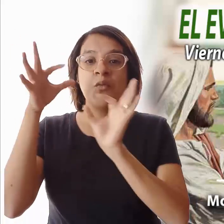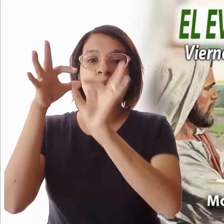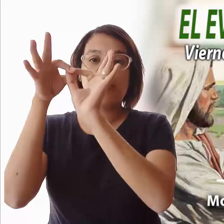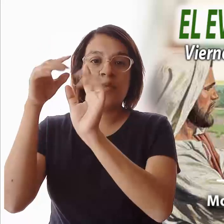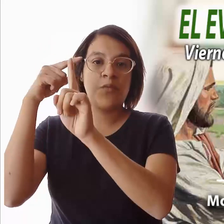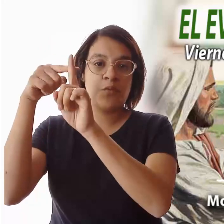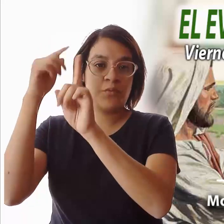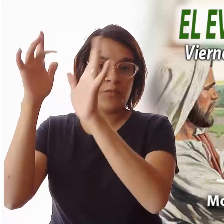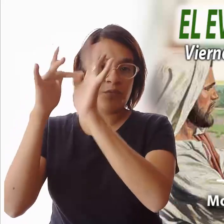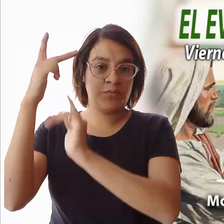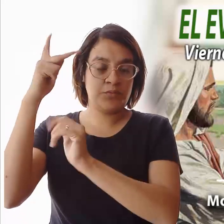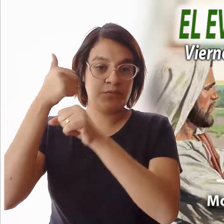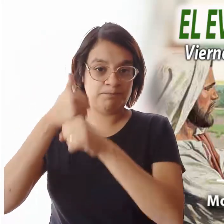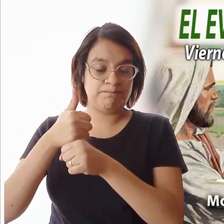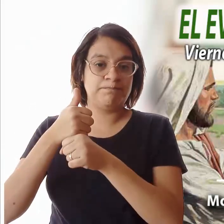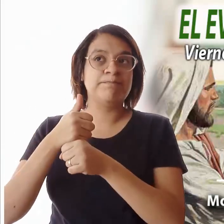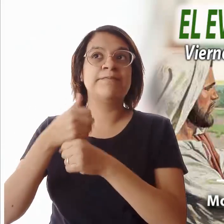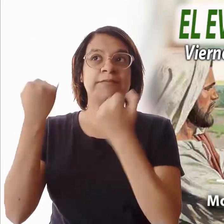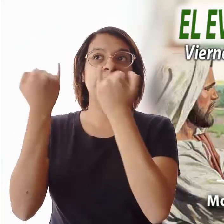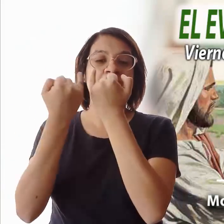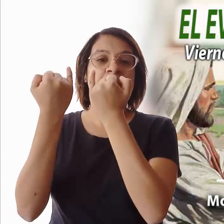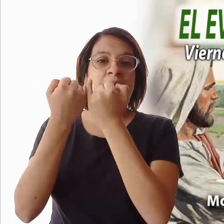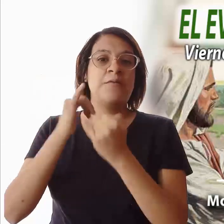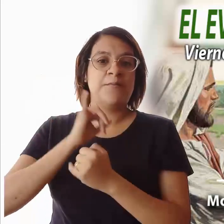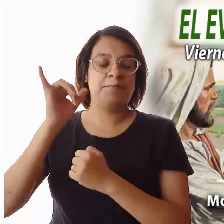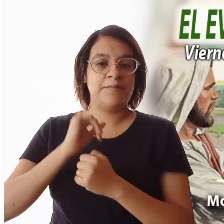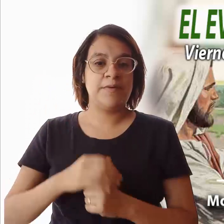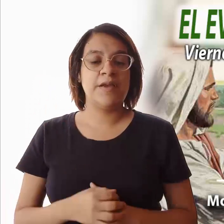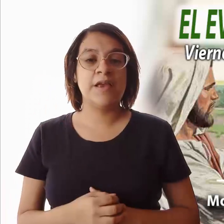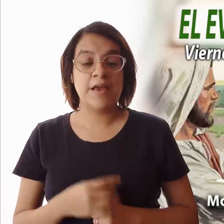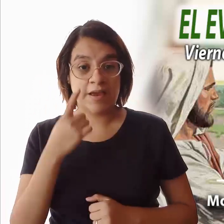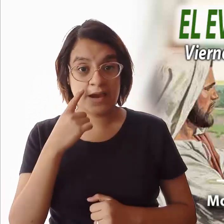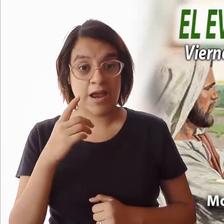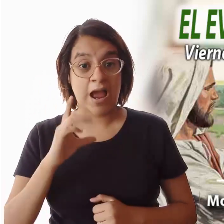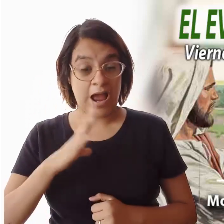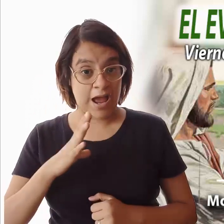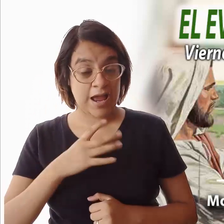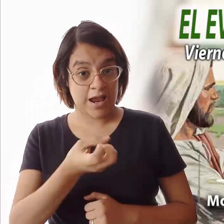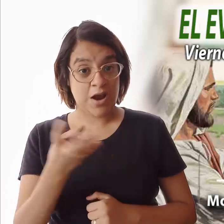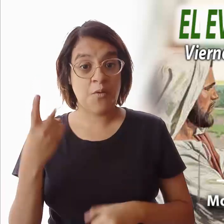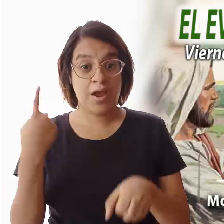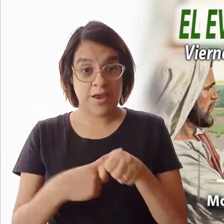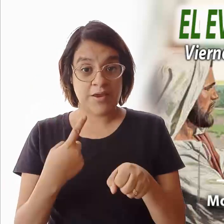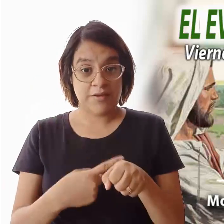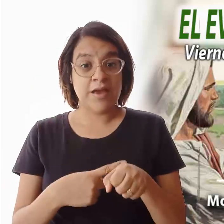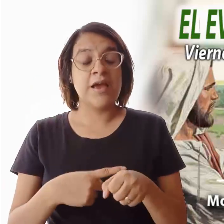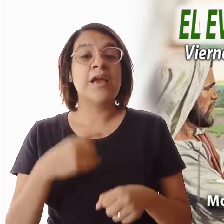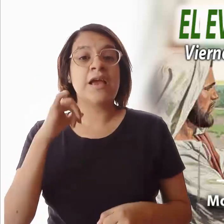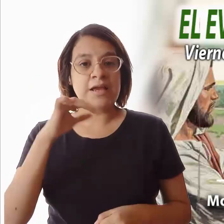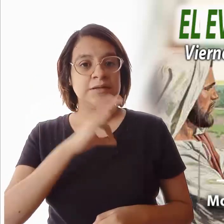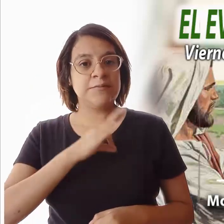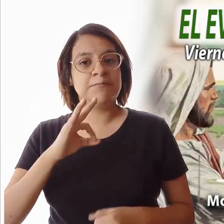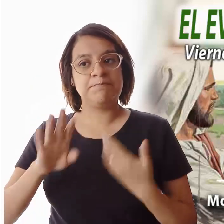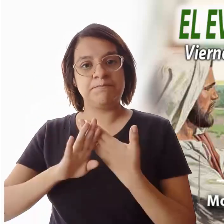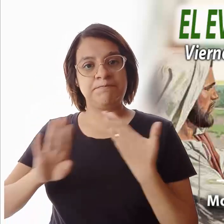incomprensible. Hay muchos dolores y enfermedades que podemos evitar y es nuestra obligación buscar